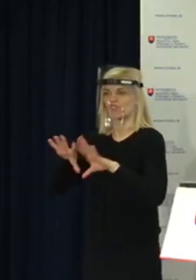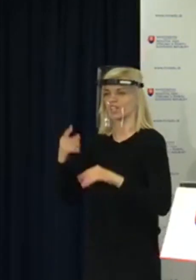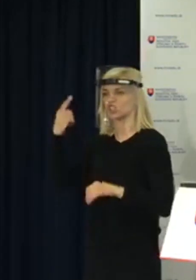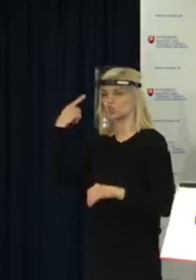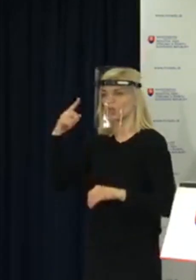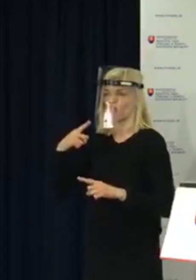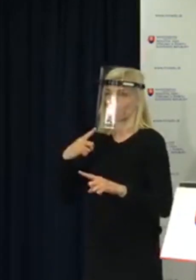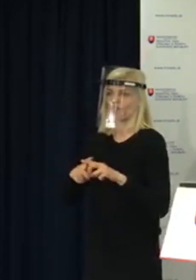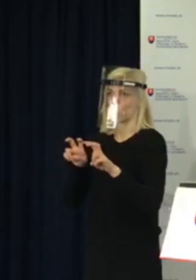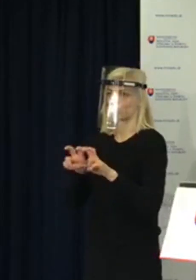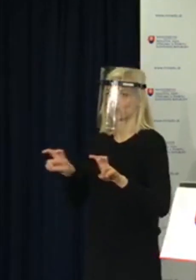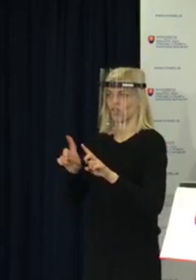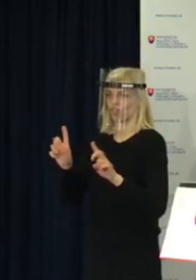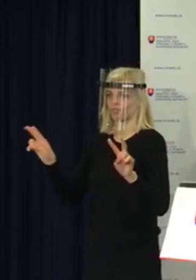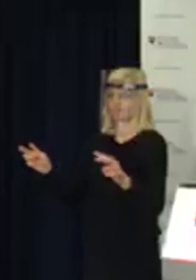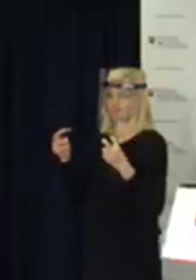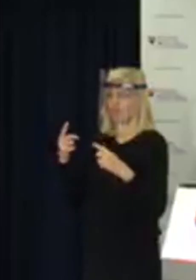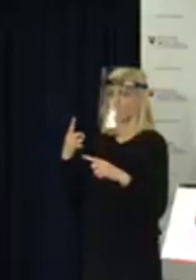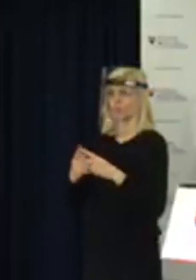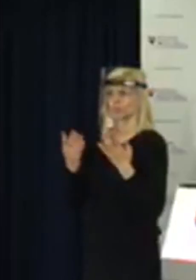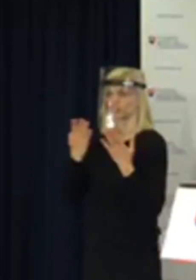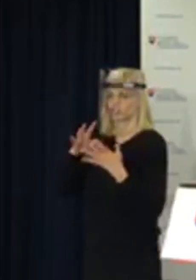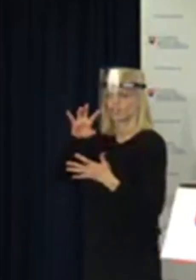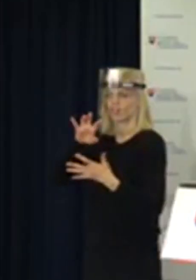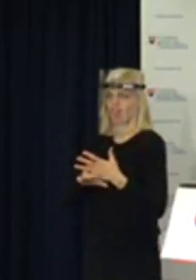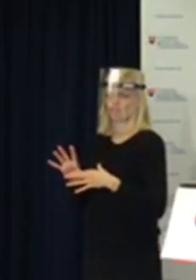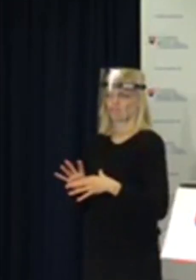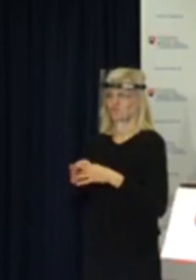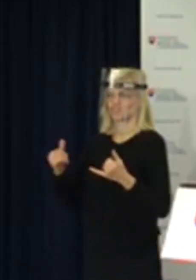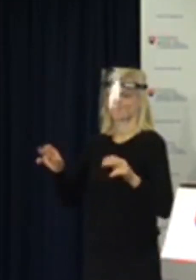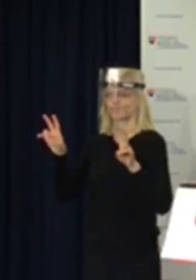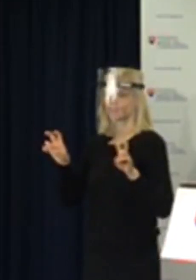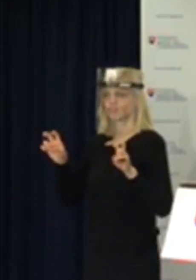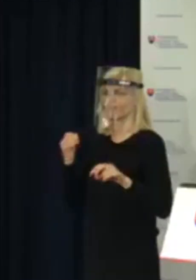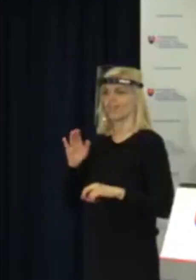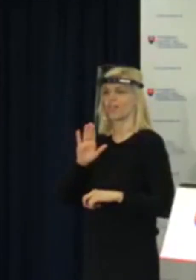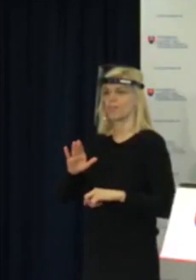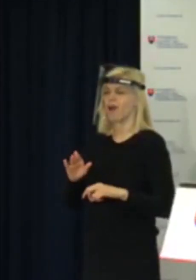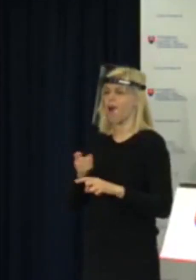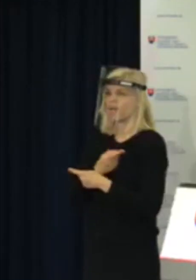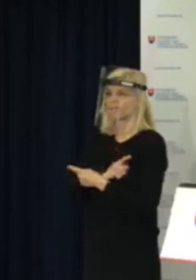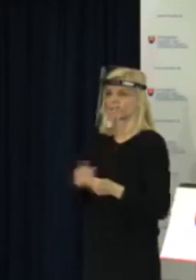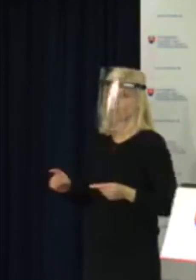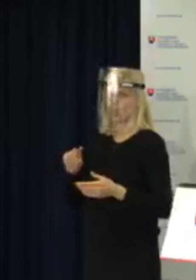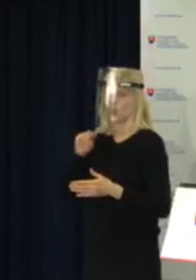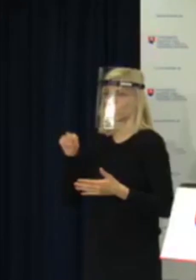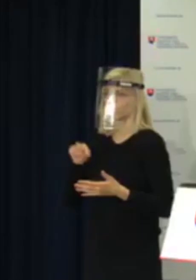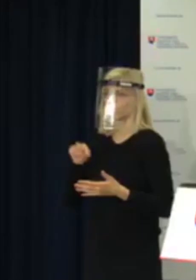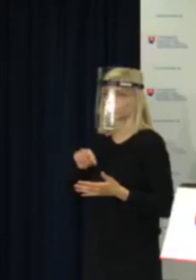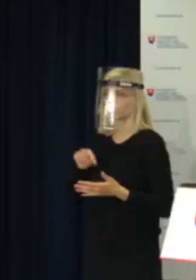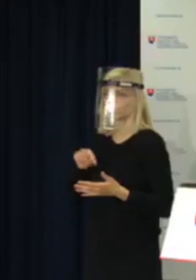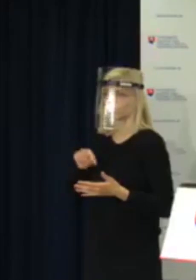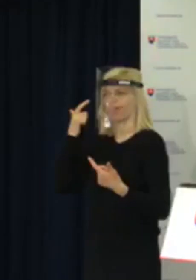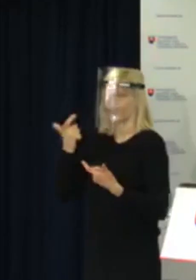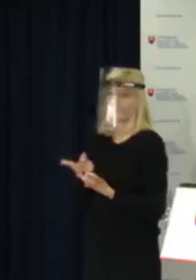učiteľov, ktorí nás teraz pozerajú alebo budú čítať články ohľadom toho, ak majú akékoľvek otázky alebo akékoľvek nie.